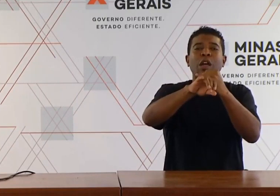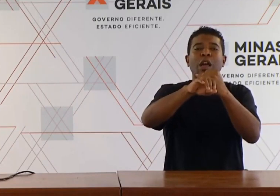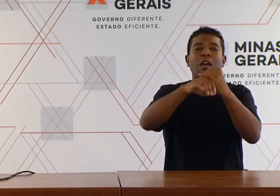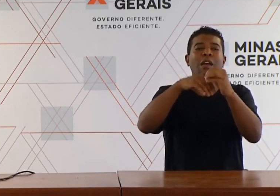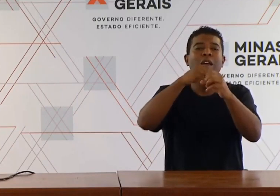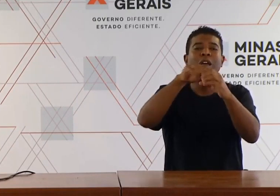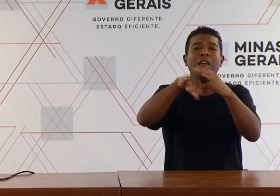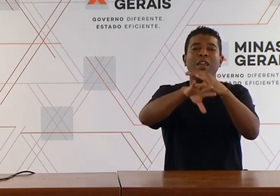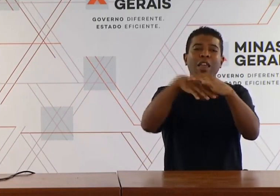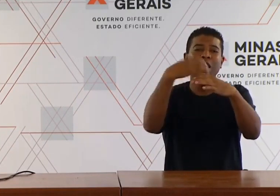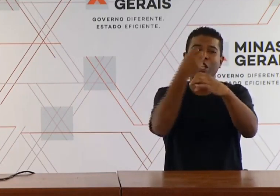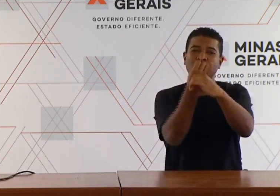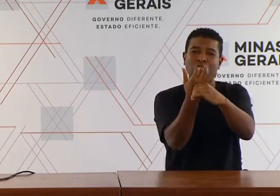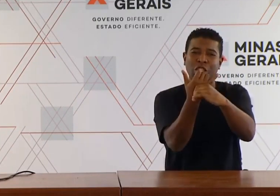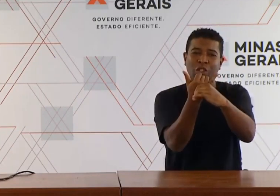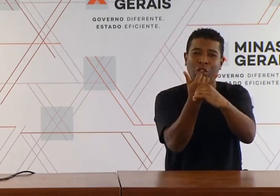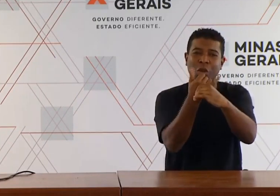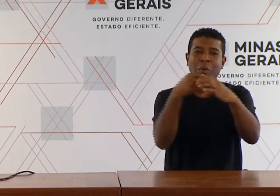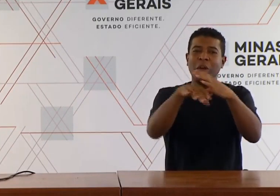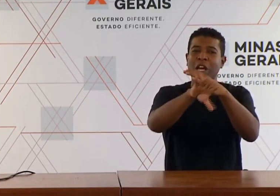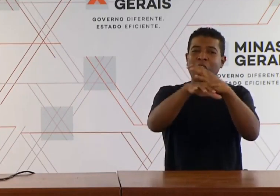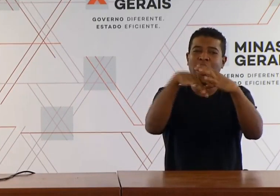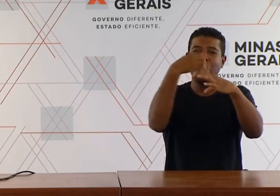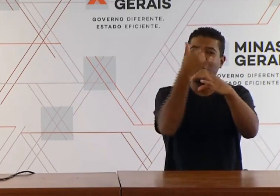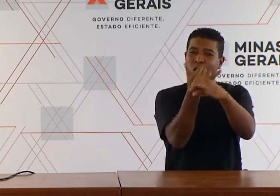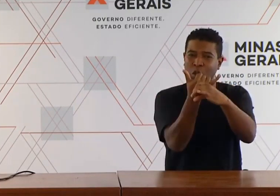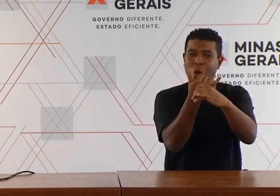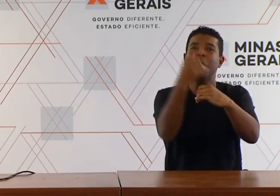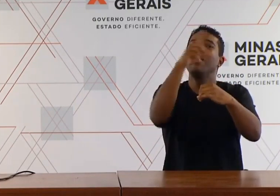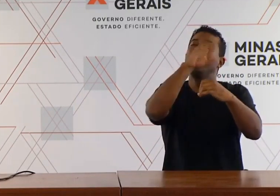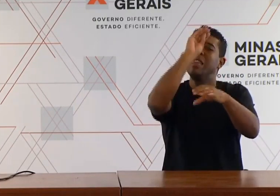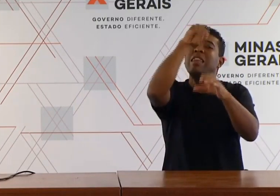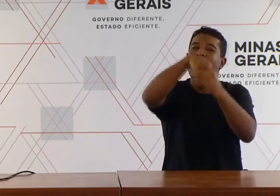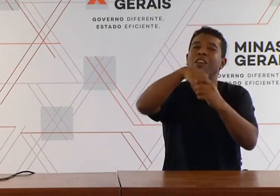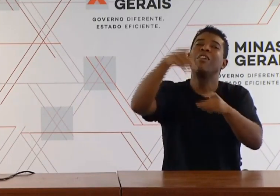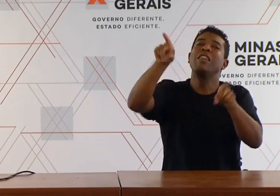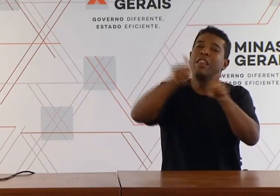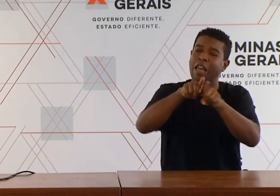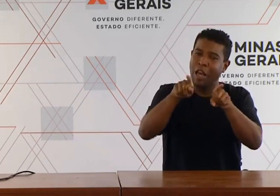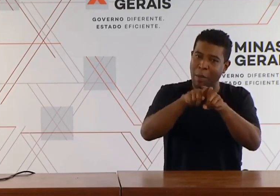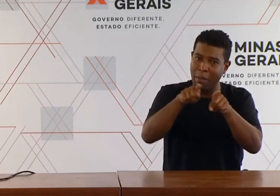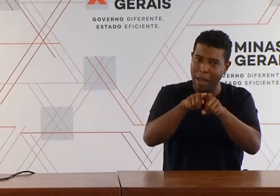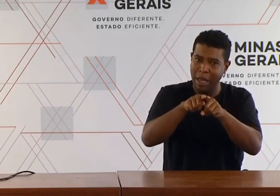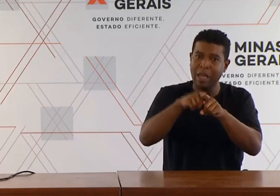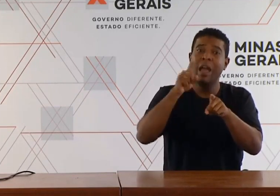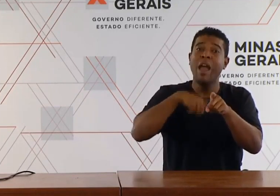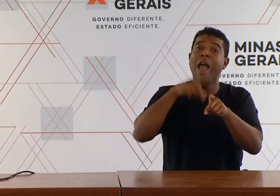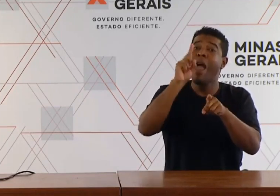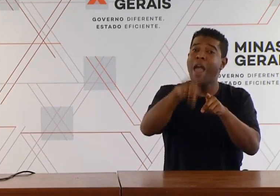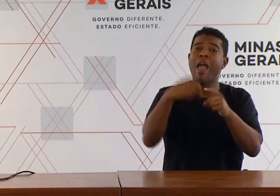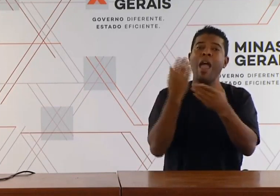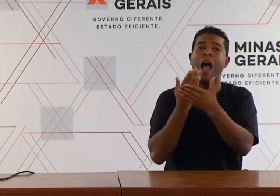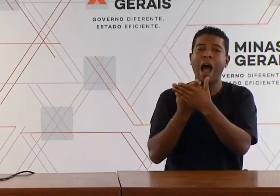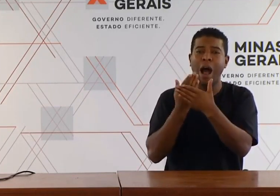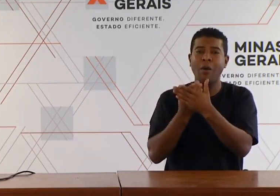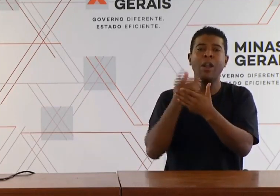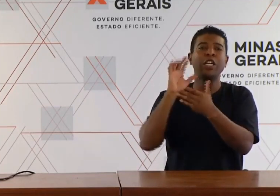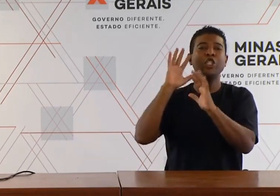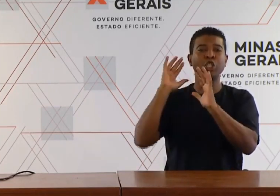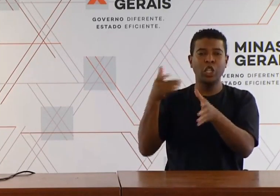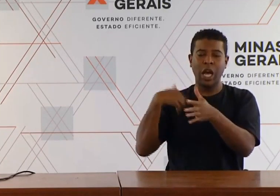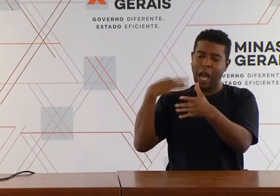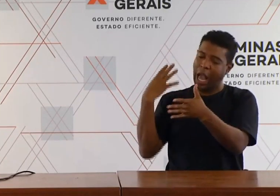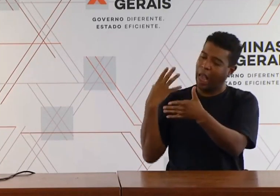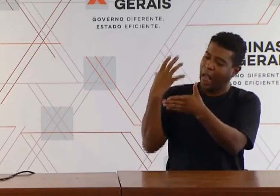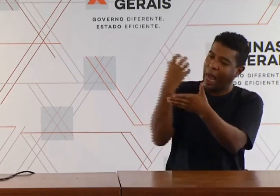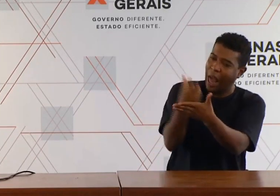destacar que no Programa Se Liga na Educação a gente vai ter a transmissão de aulas gravadas, que foram gravadas, nossa, com uma